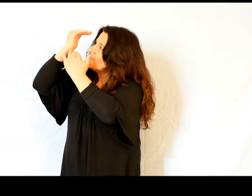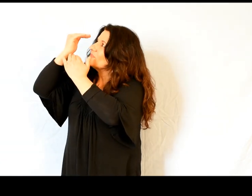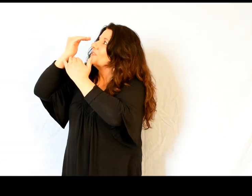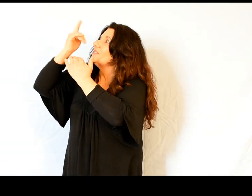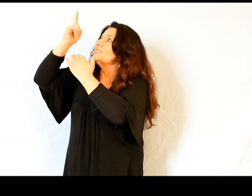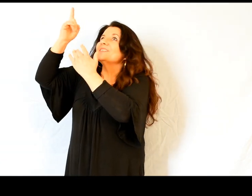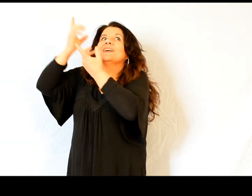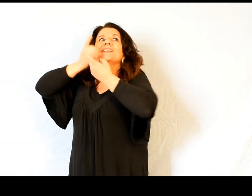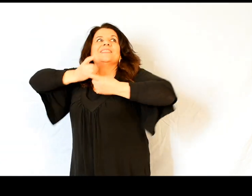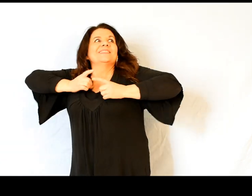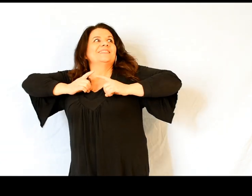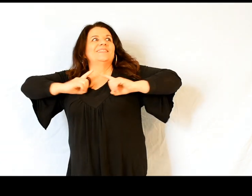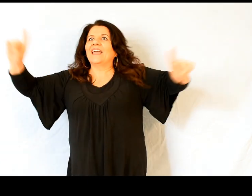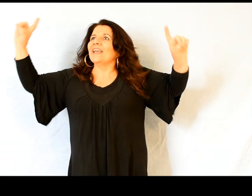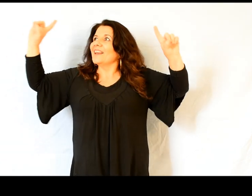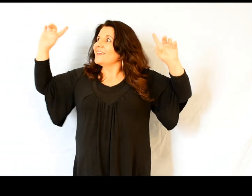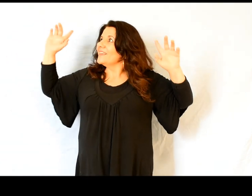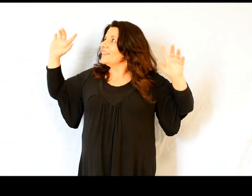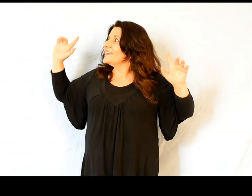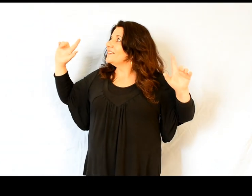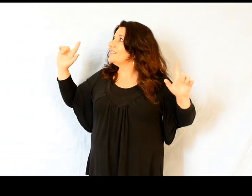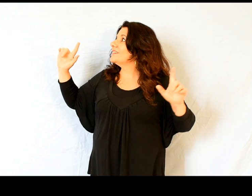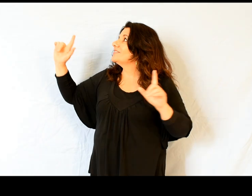tu m'as entouré